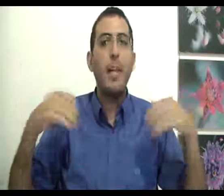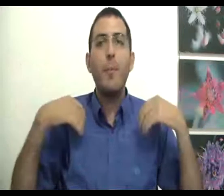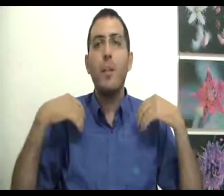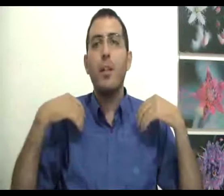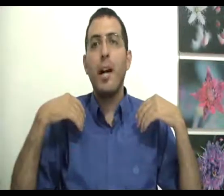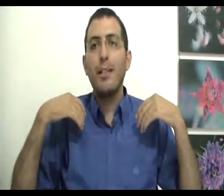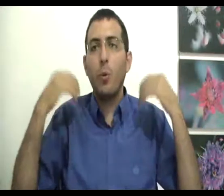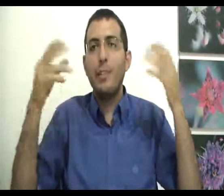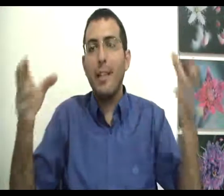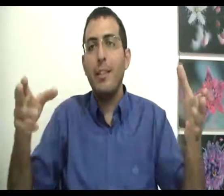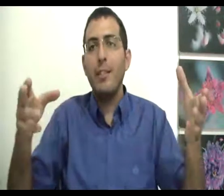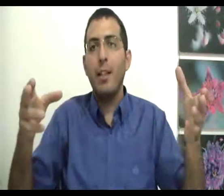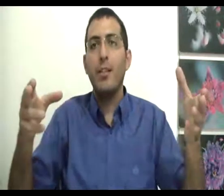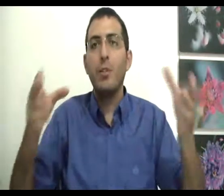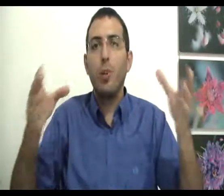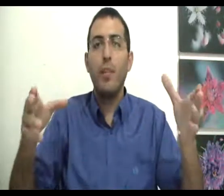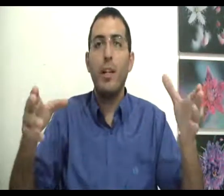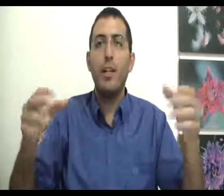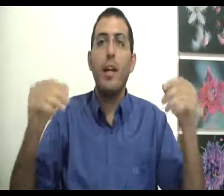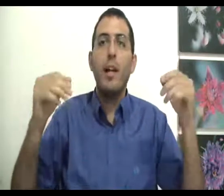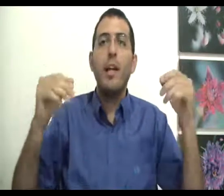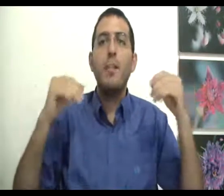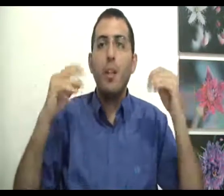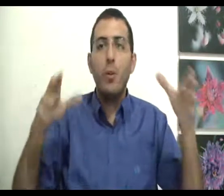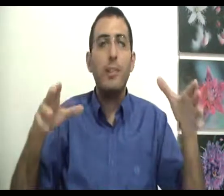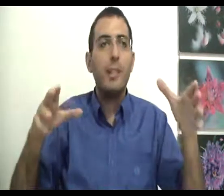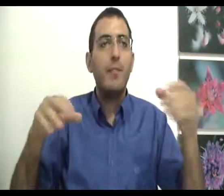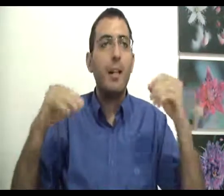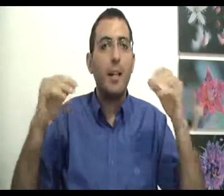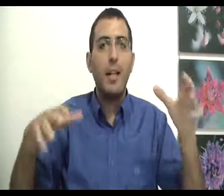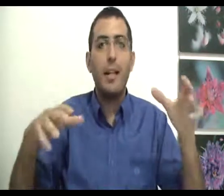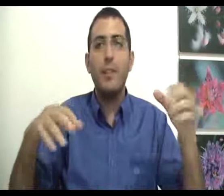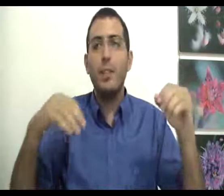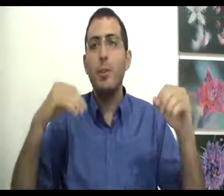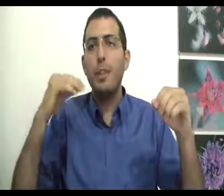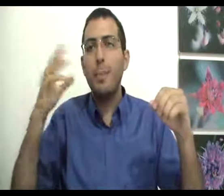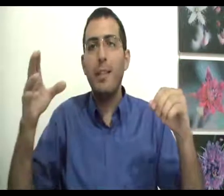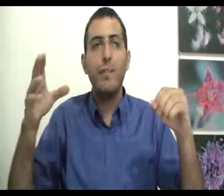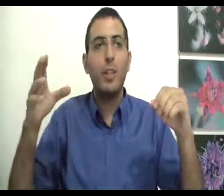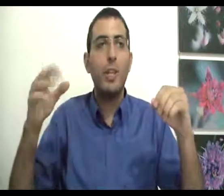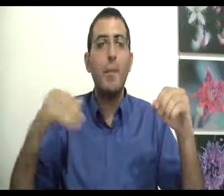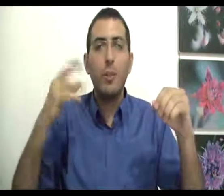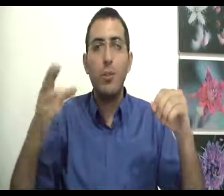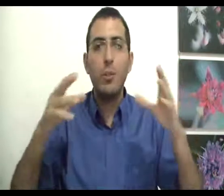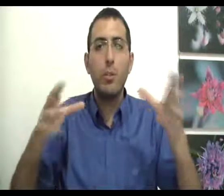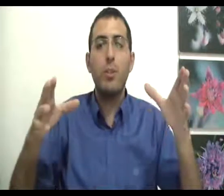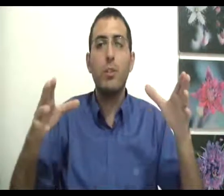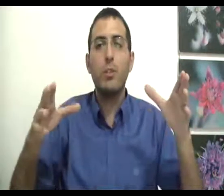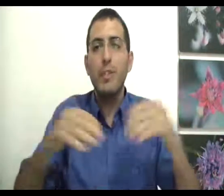אם אתה רוצה את הדבר טוב לך אם אתה לא רוצה את הדבר רע לך וזה לא משנה מה הדבר, השאלה אם אתה רוצה אותו או לא רוצה אותו, זה